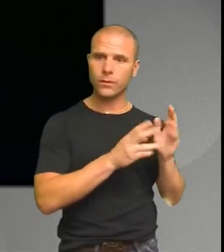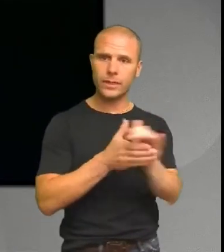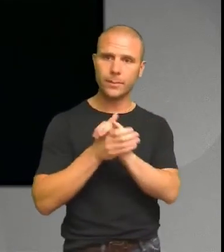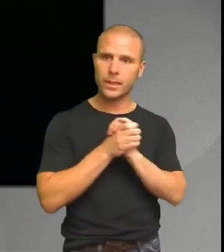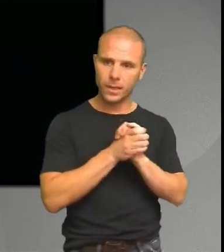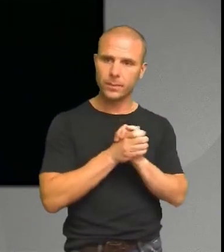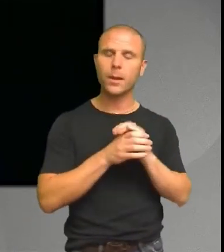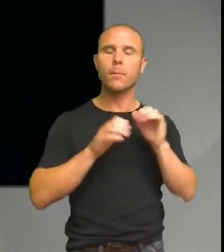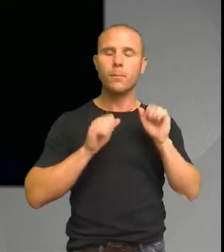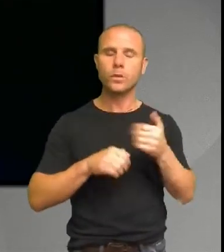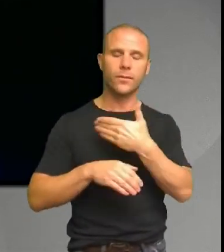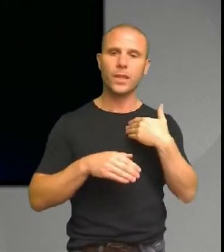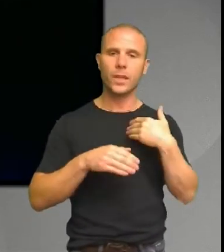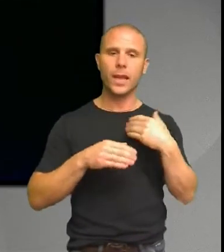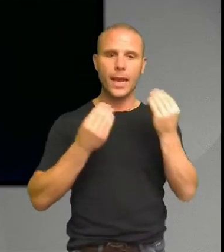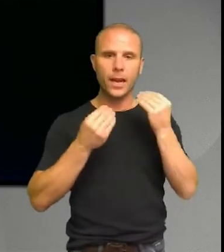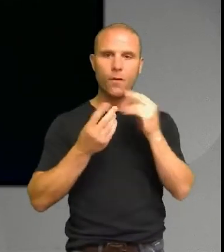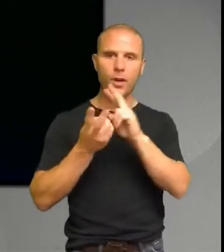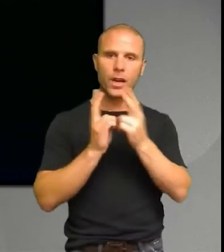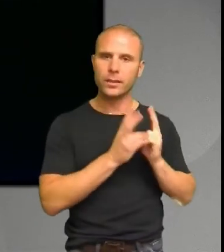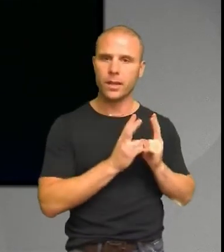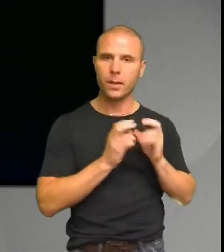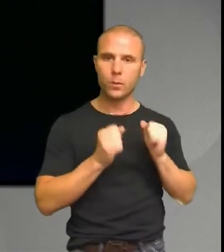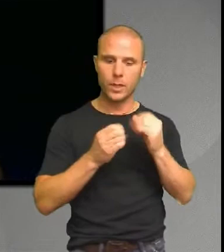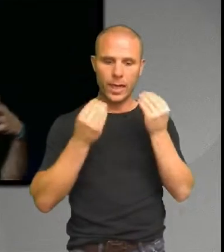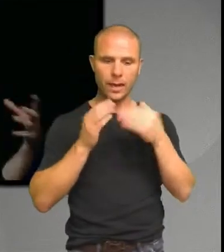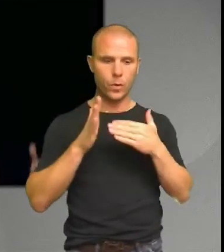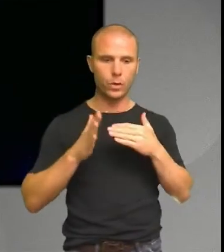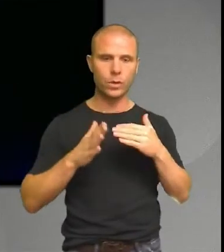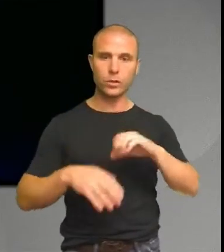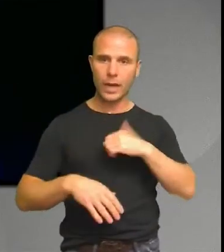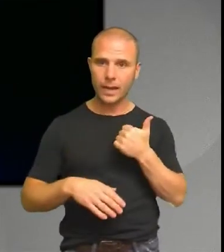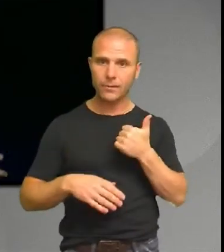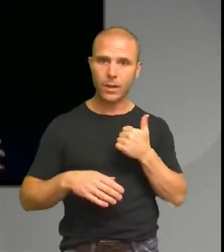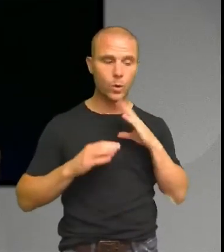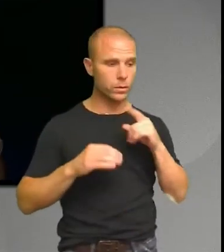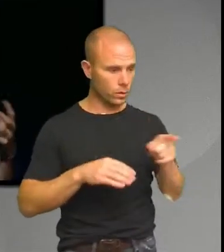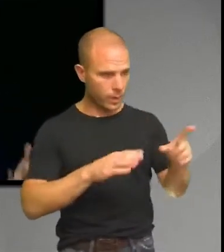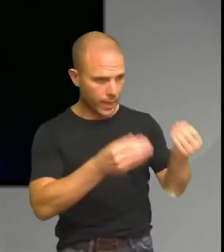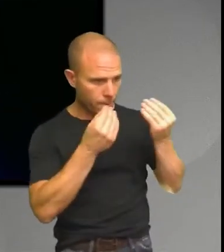lära av varandra. Vi måste lära av oss själva. Vi måste lära av varandra. Vi måste lära oss om vår omgivning.